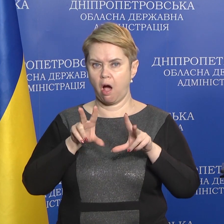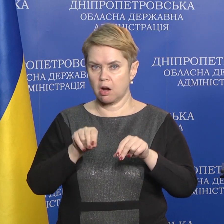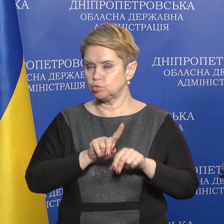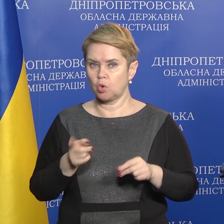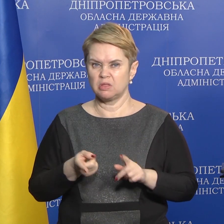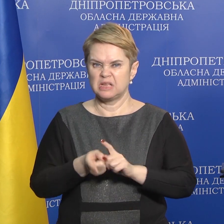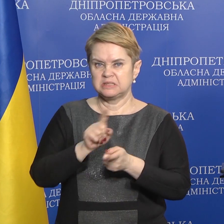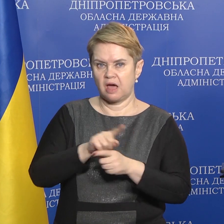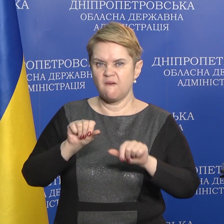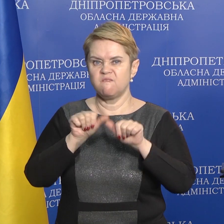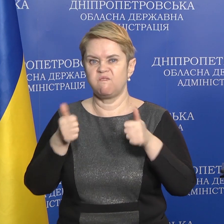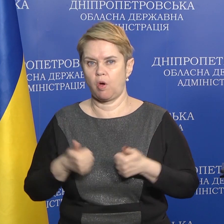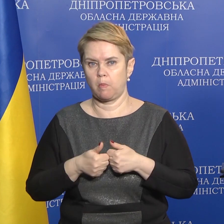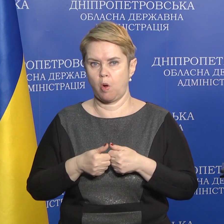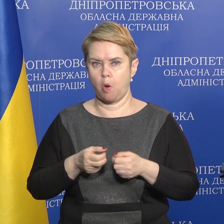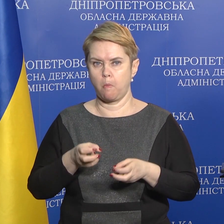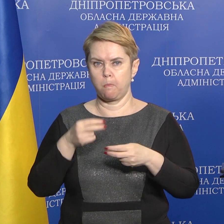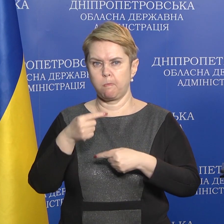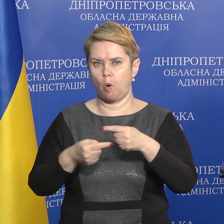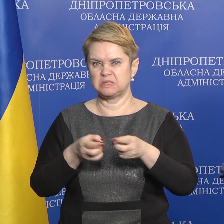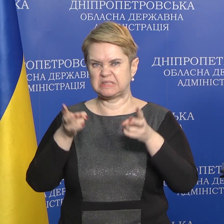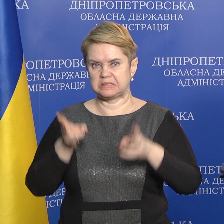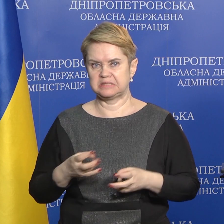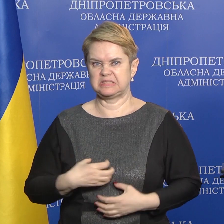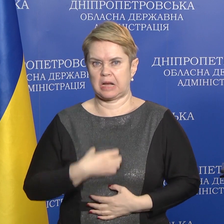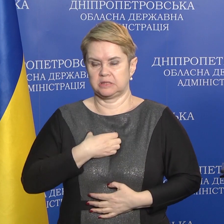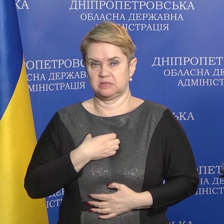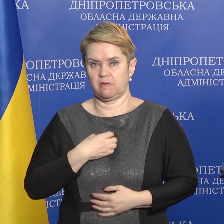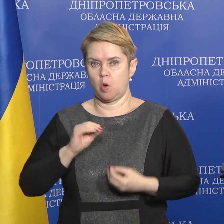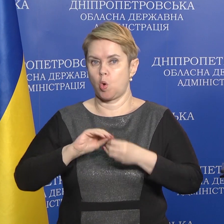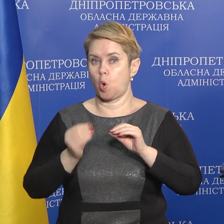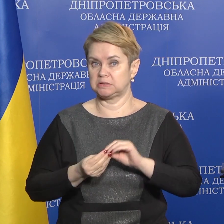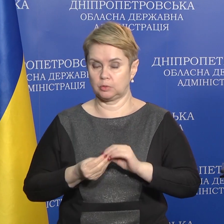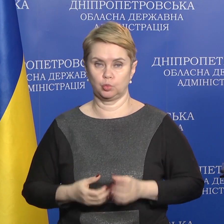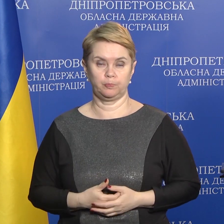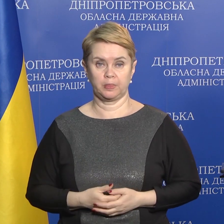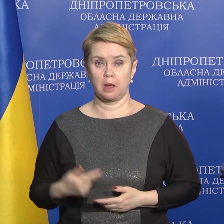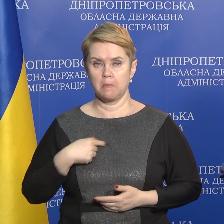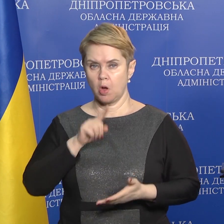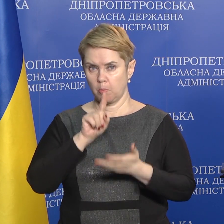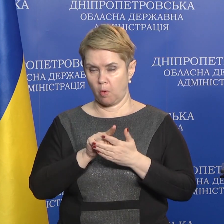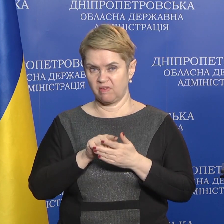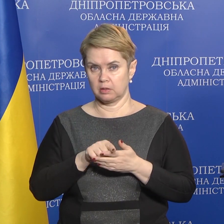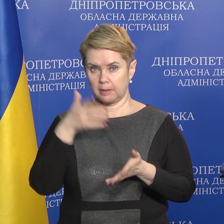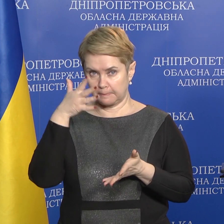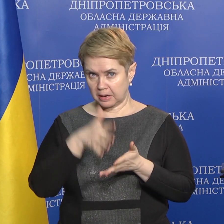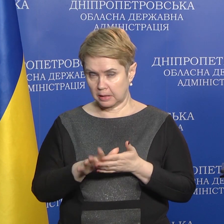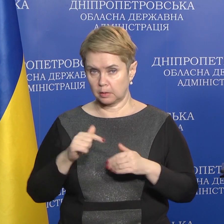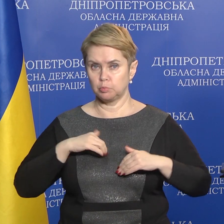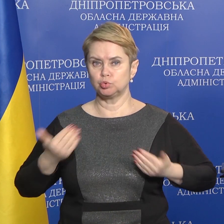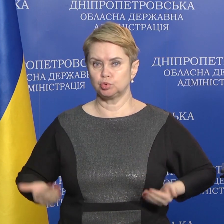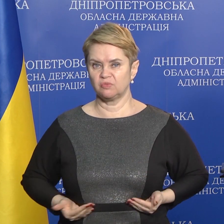настане формування посттравматичного стресового розладу. Ми повинні прийняти. Ми